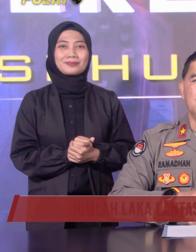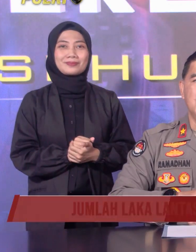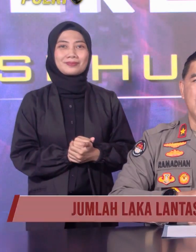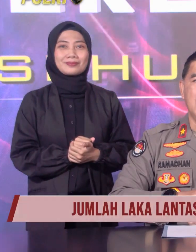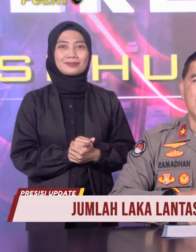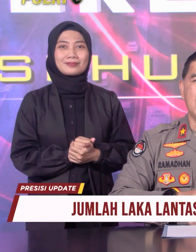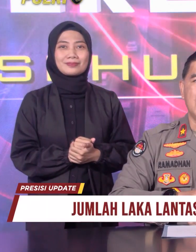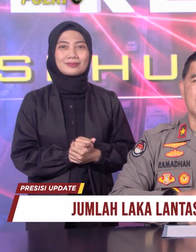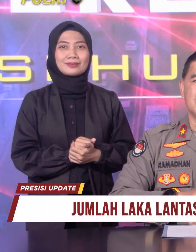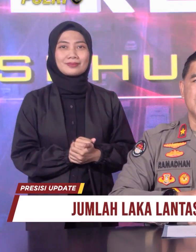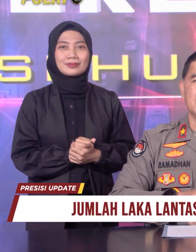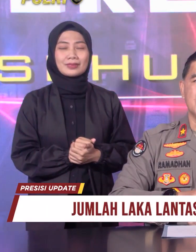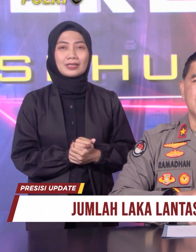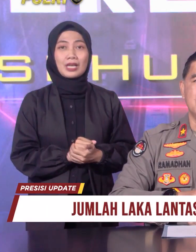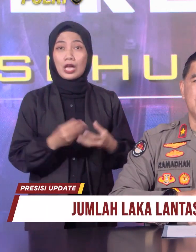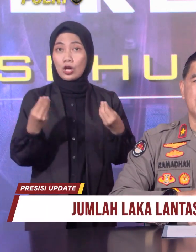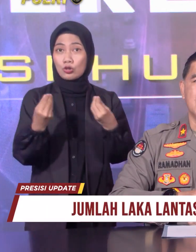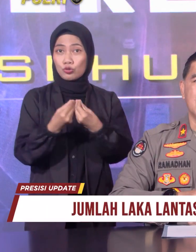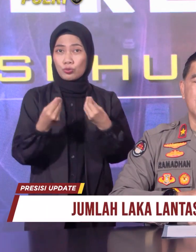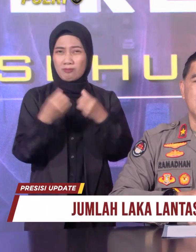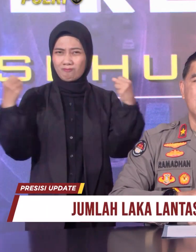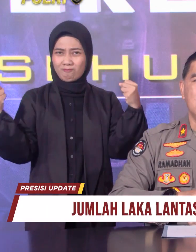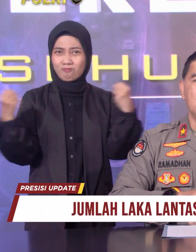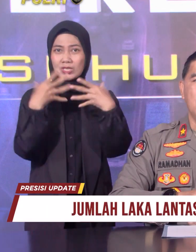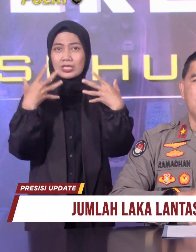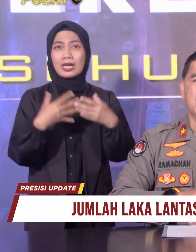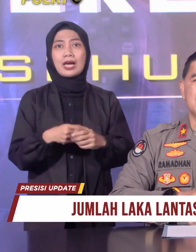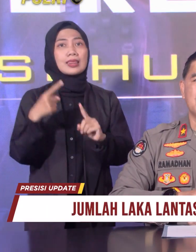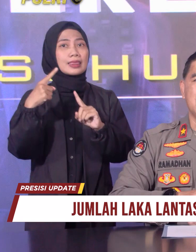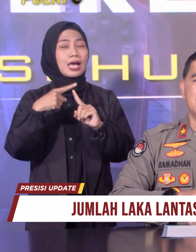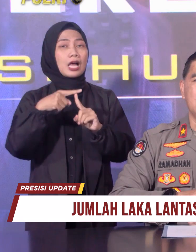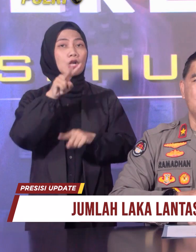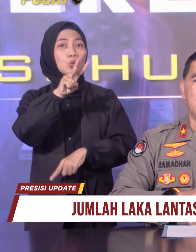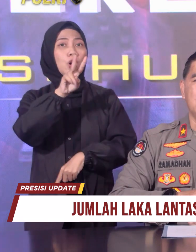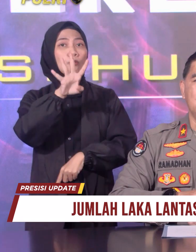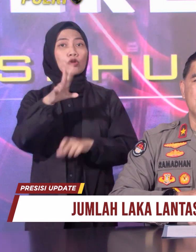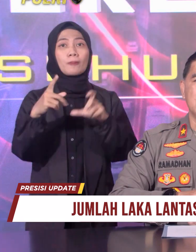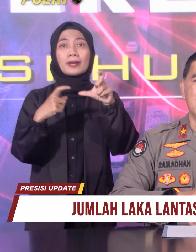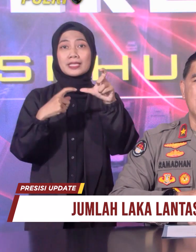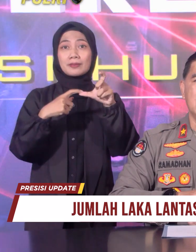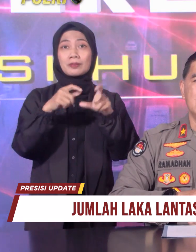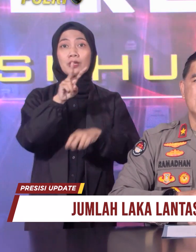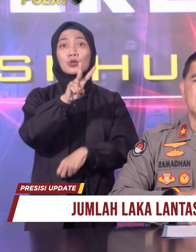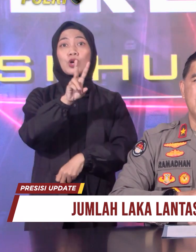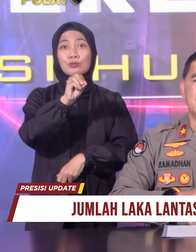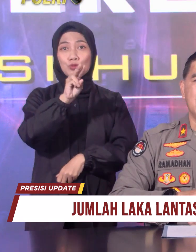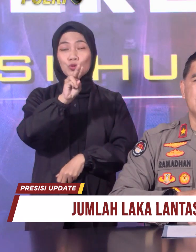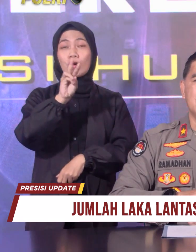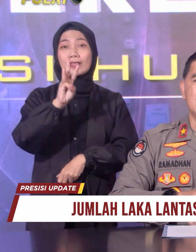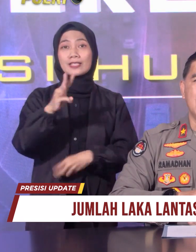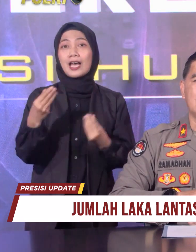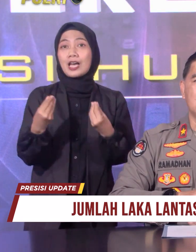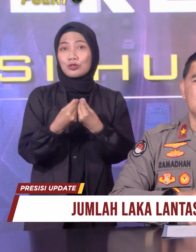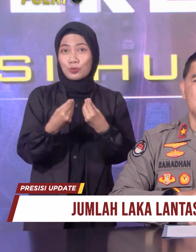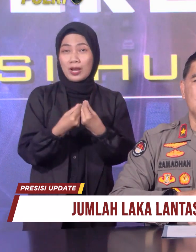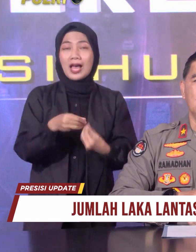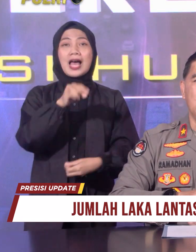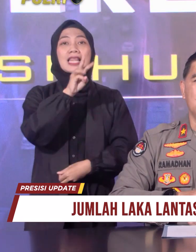Terdapat jumlah lakalantas yang terjadi pada tanggal 24 September 2023 sebanyak